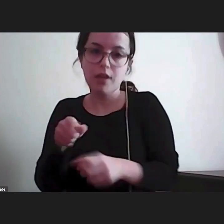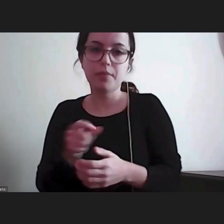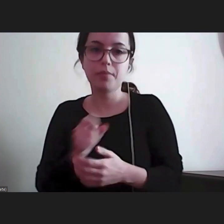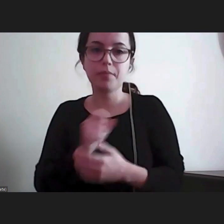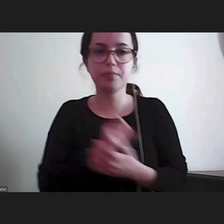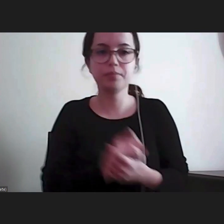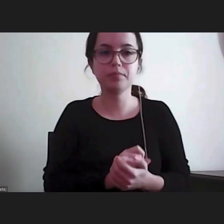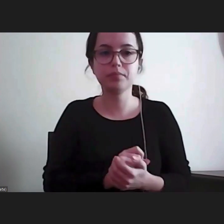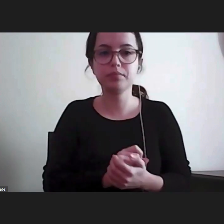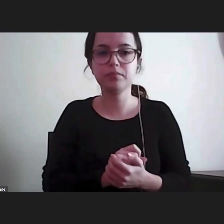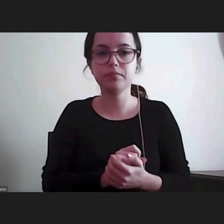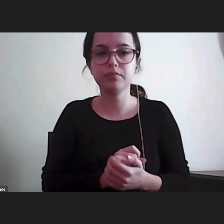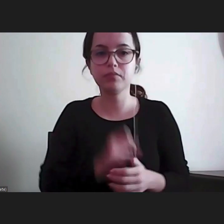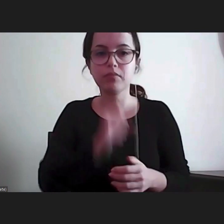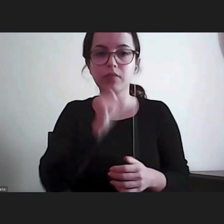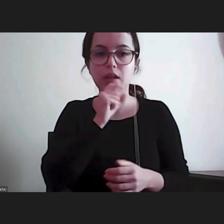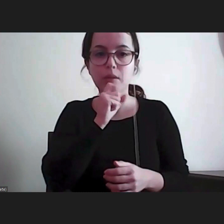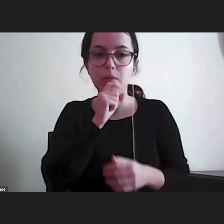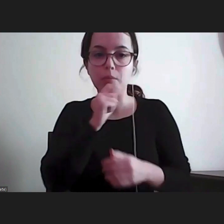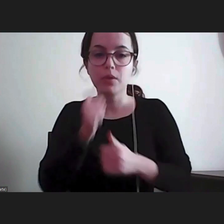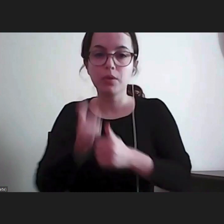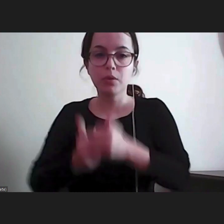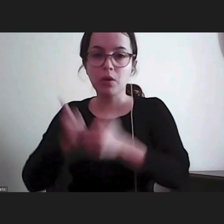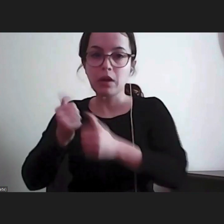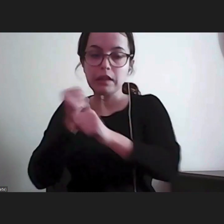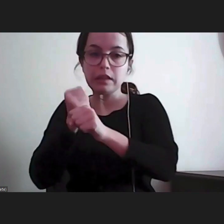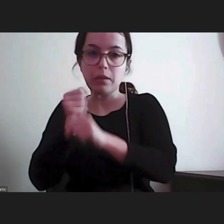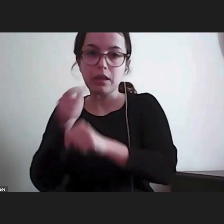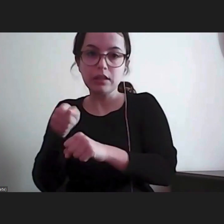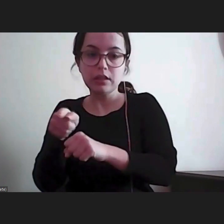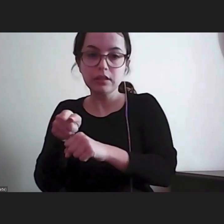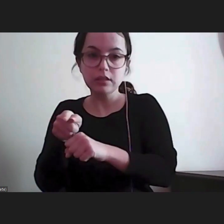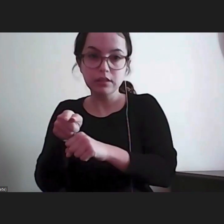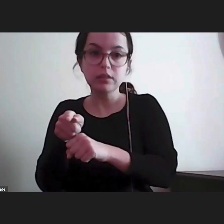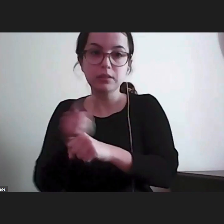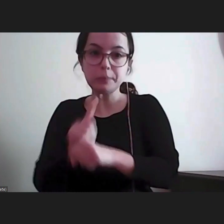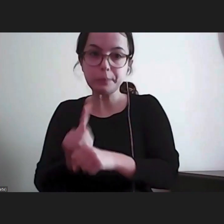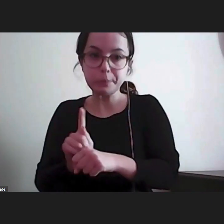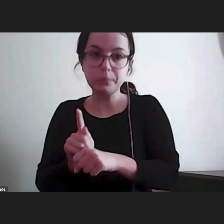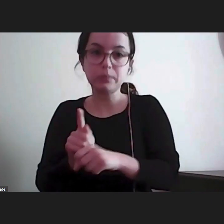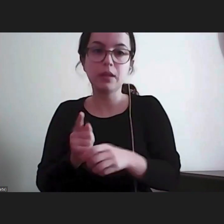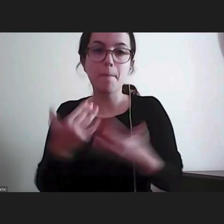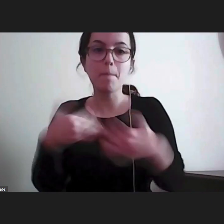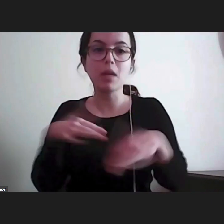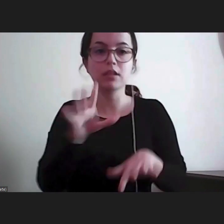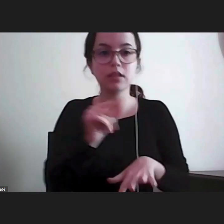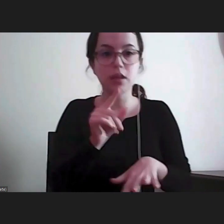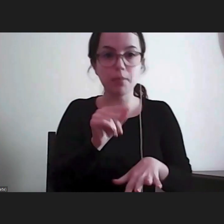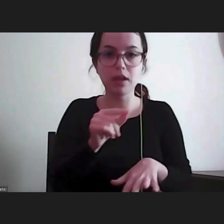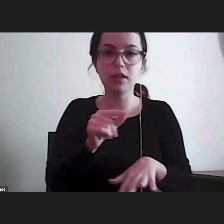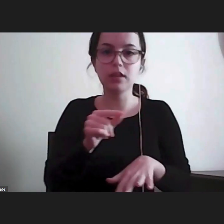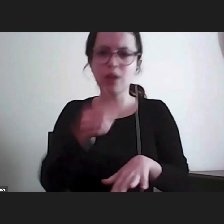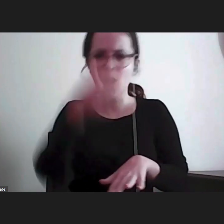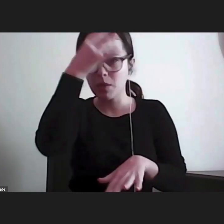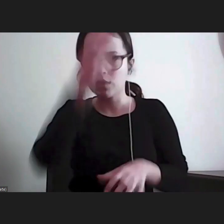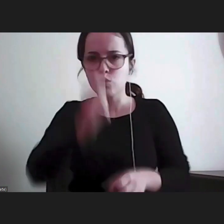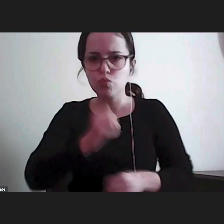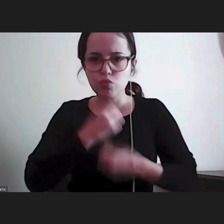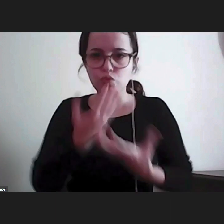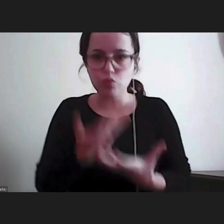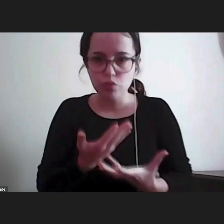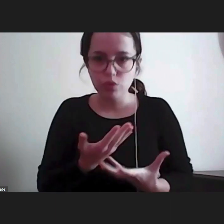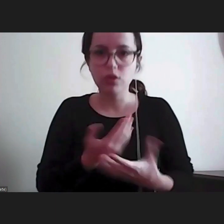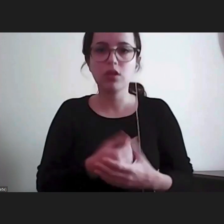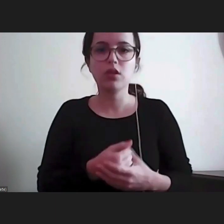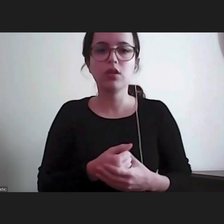alguma maneira, de concorrer com a atuação do Ministério Público e dos tribunais, mas também de comentar, enfim,